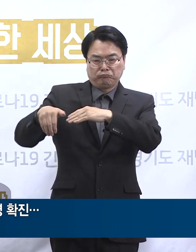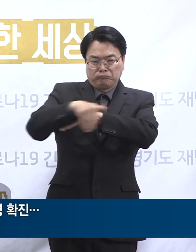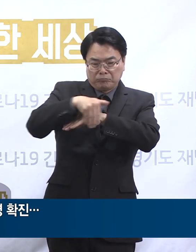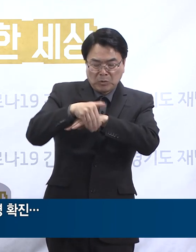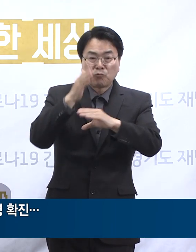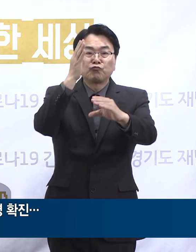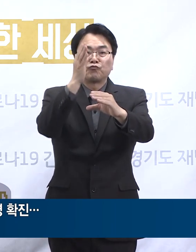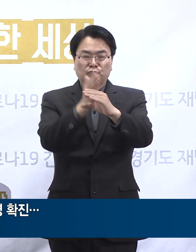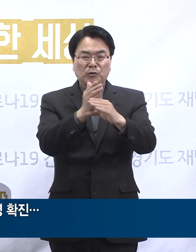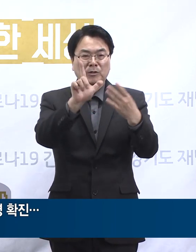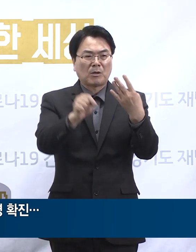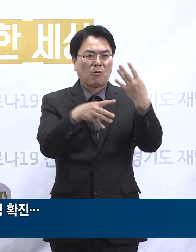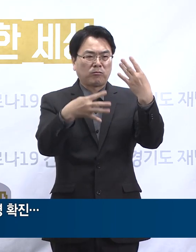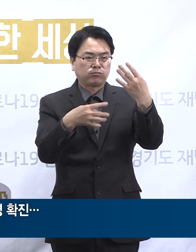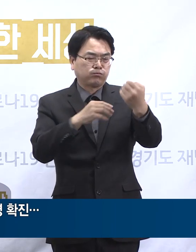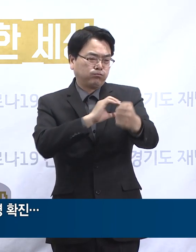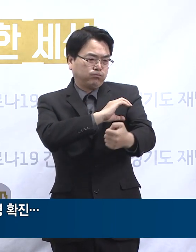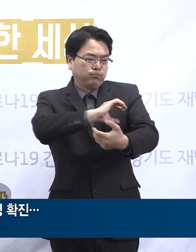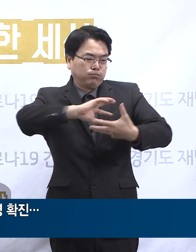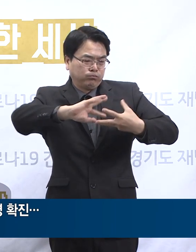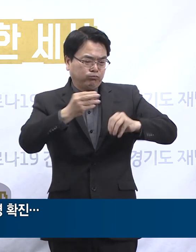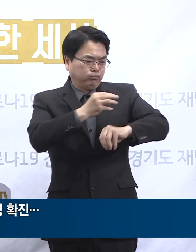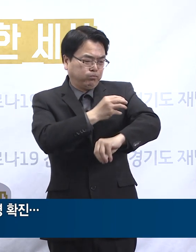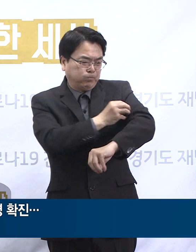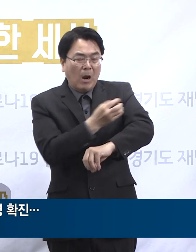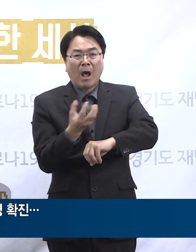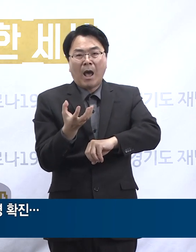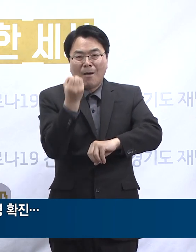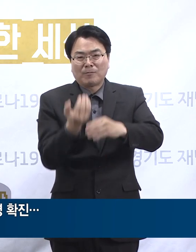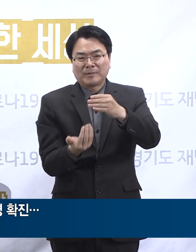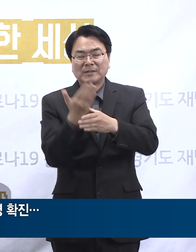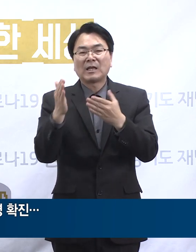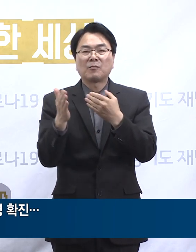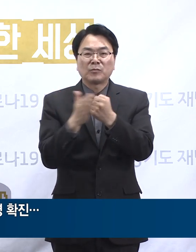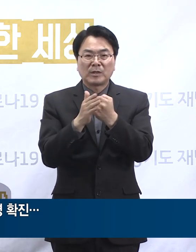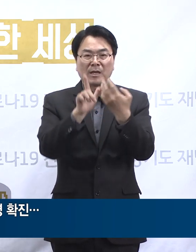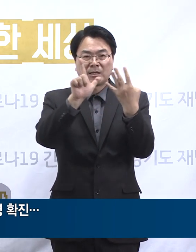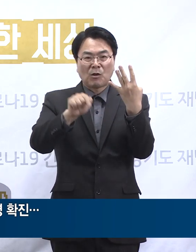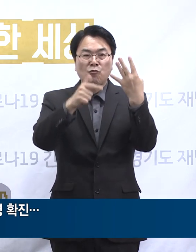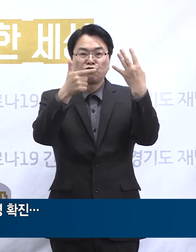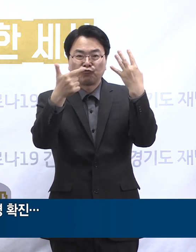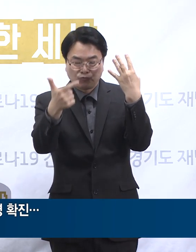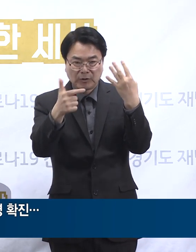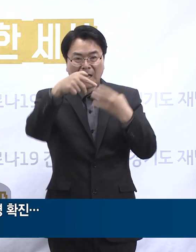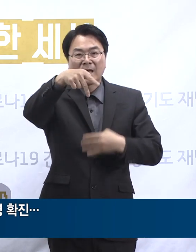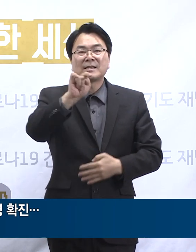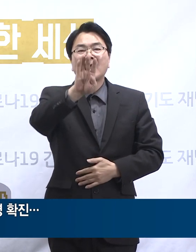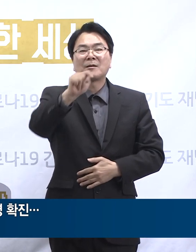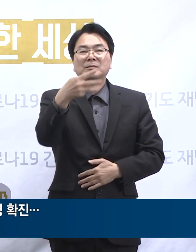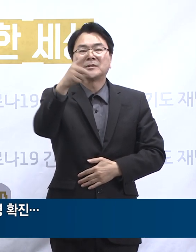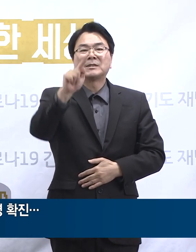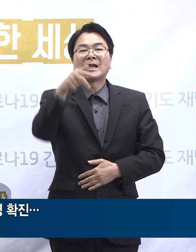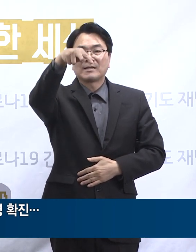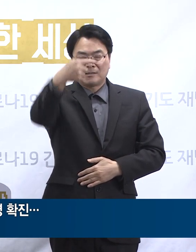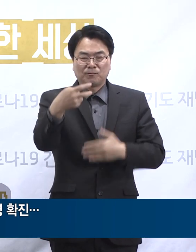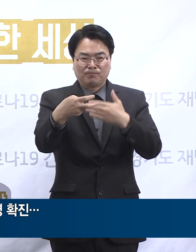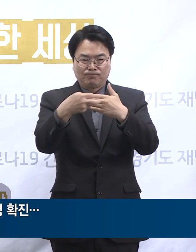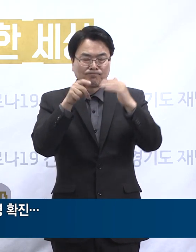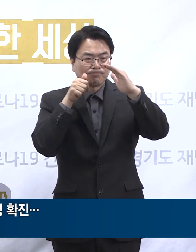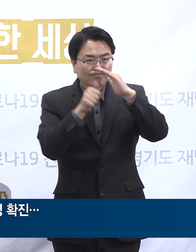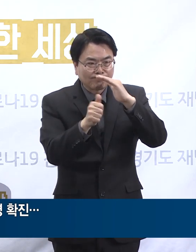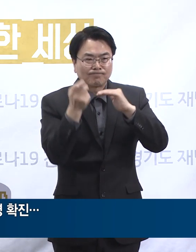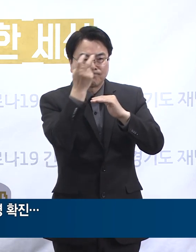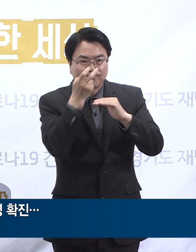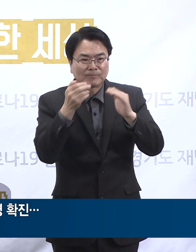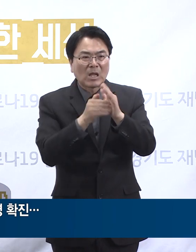4월 4일에 근육통 등 증상이 다시 나타나자 6일 용인세브란스병원 선별진료소에서 검사를 받고 7일